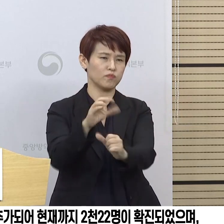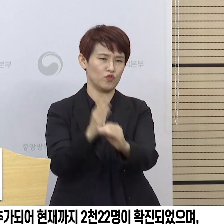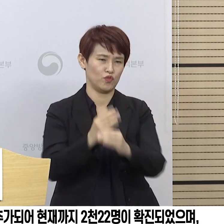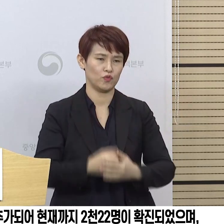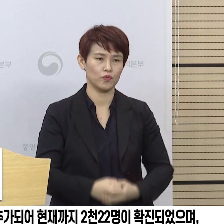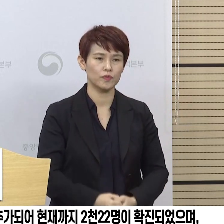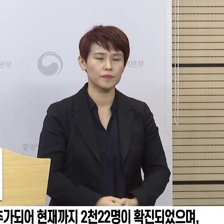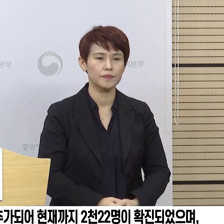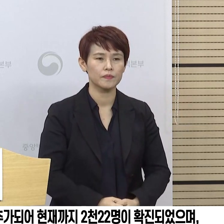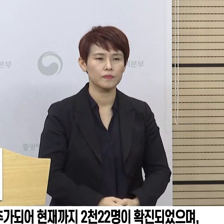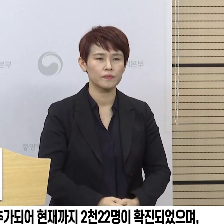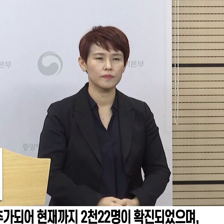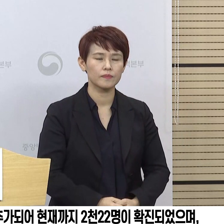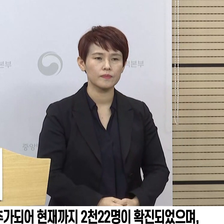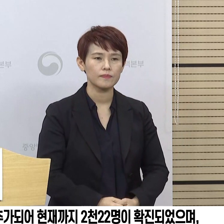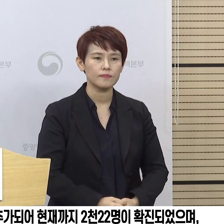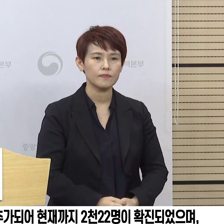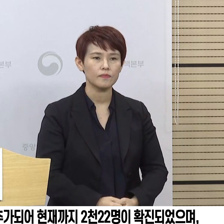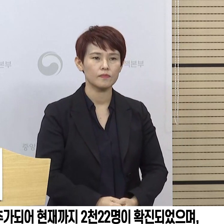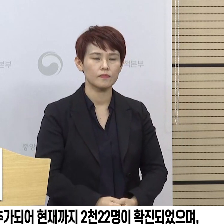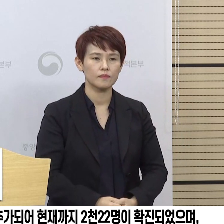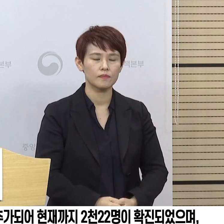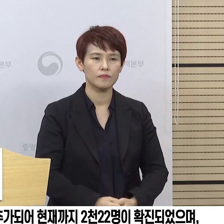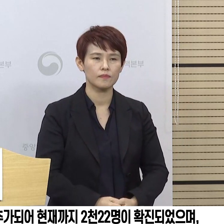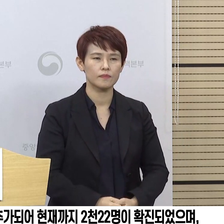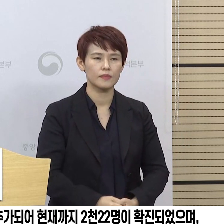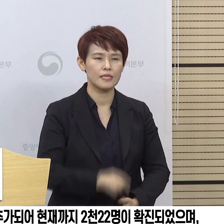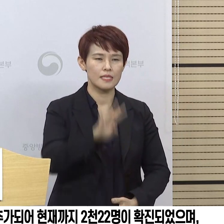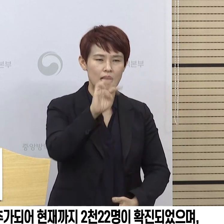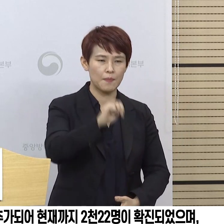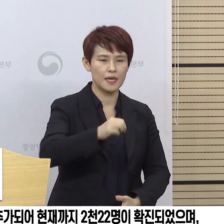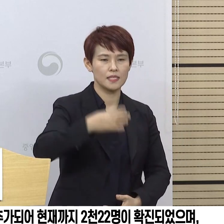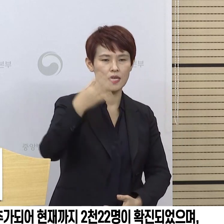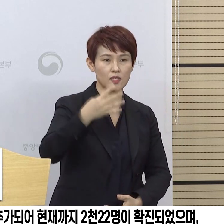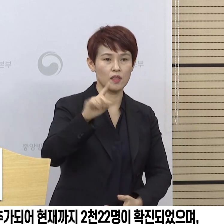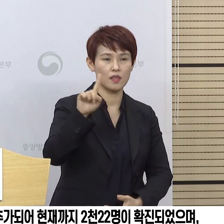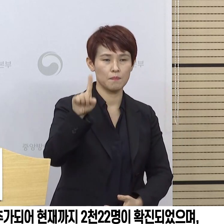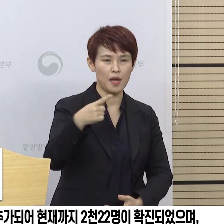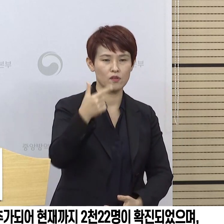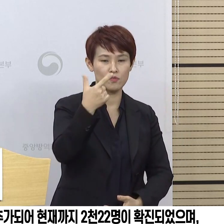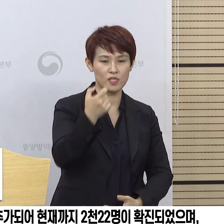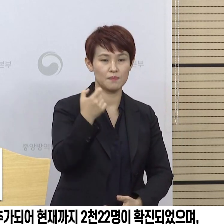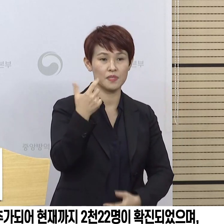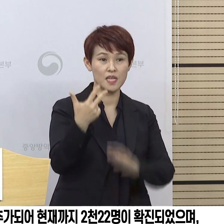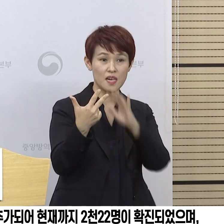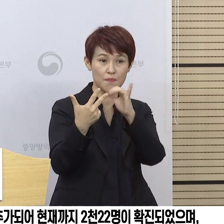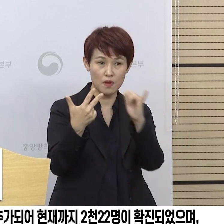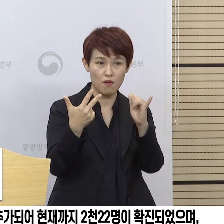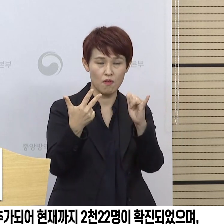또한 전체 대상자 44,167명은